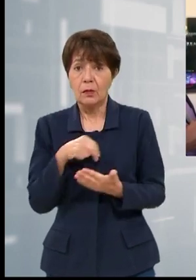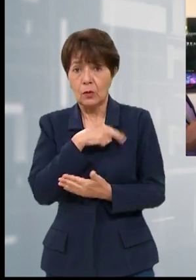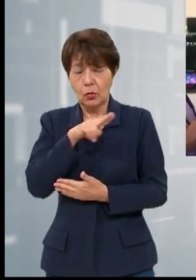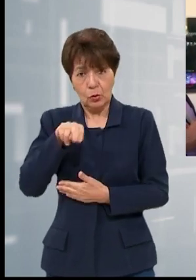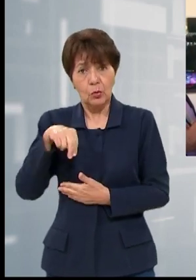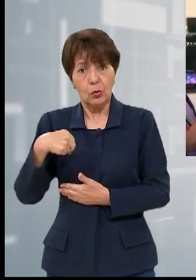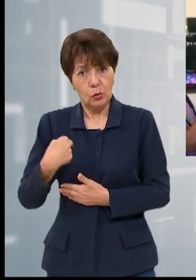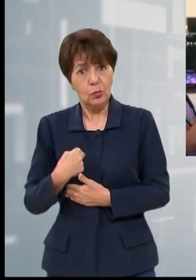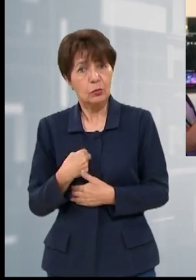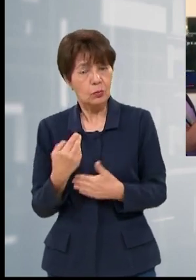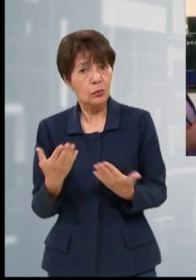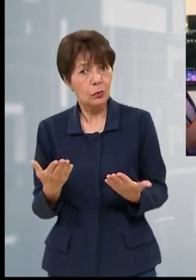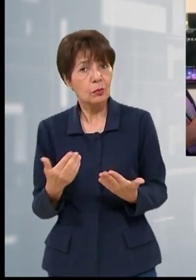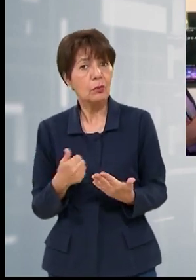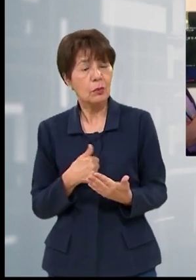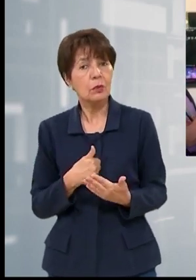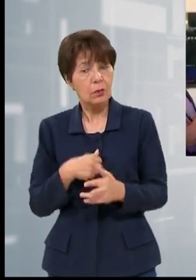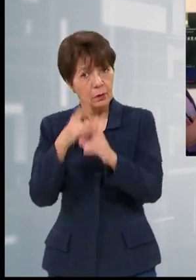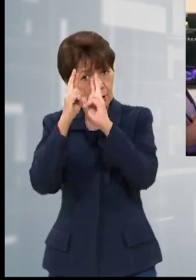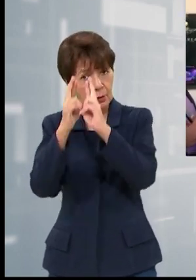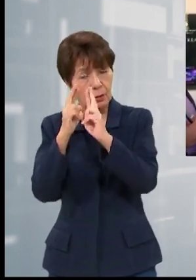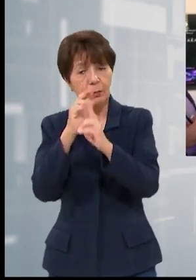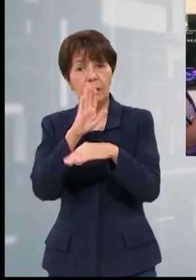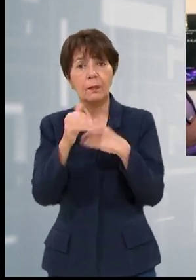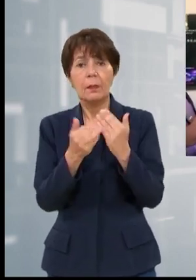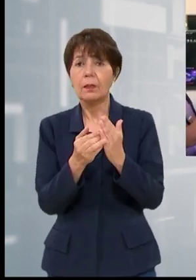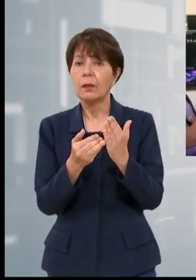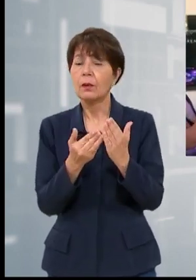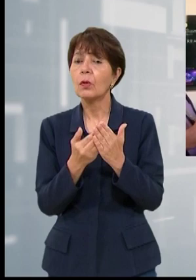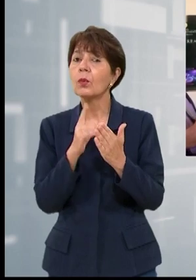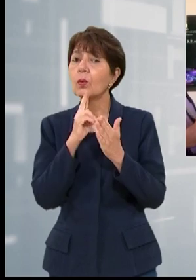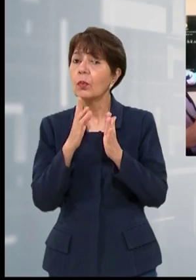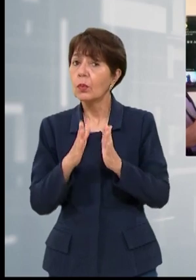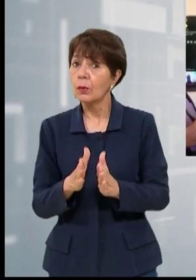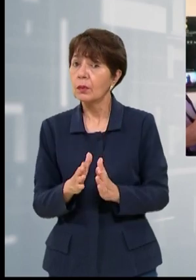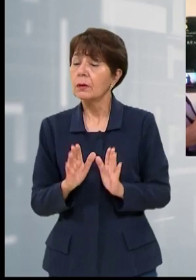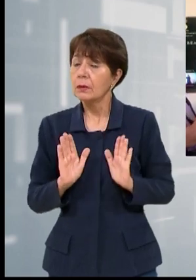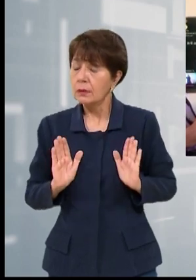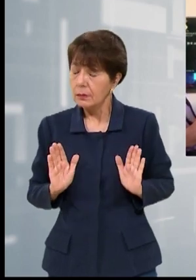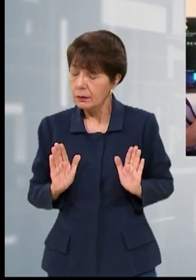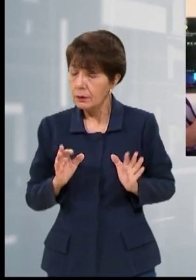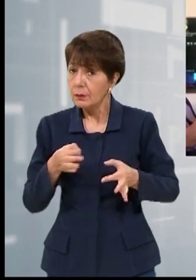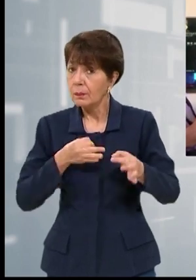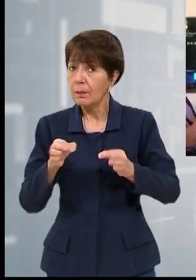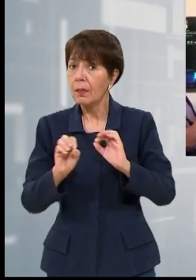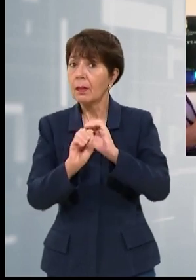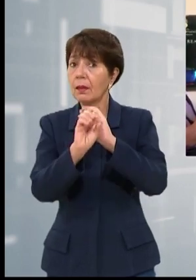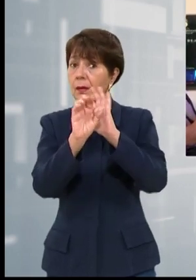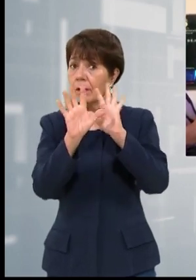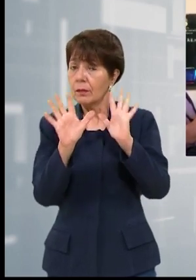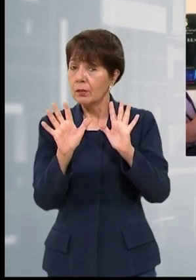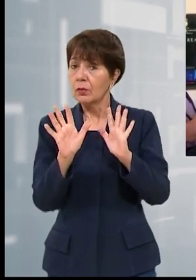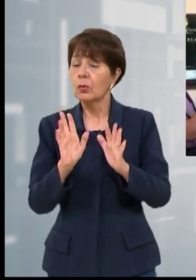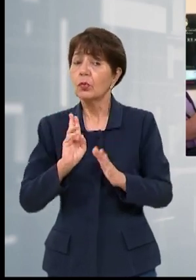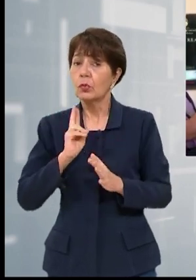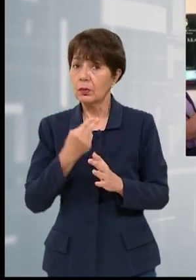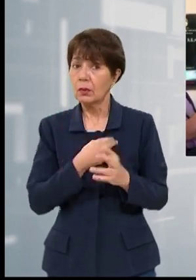nos debemos de alguna manera al pueblo y en ese sentido nosotros somos claros y podemos decir que nuestras